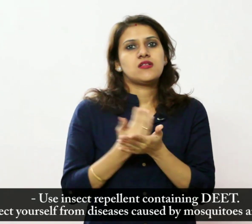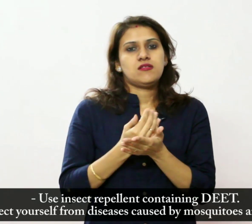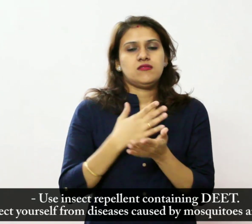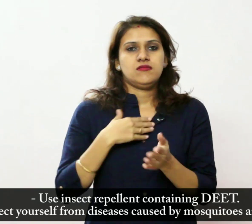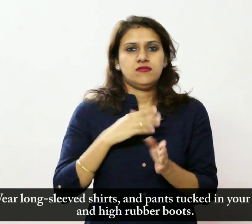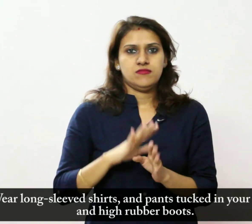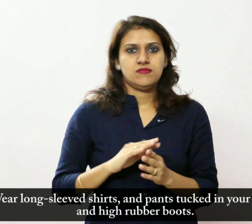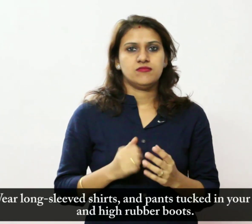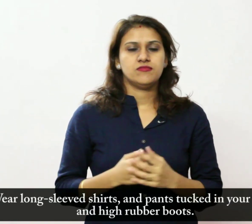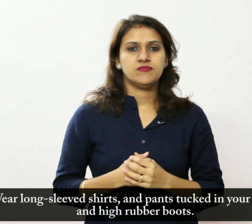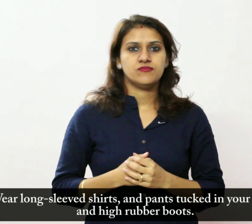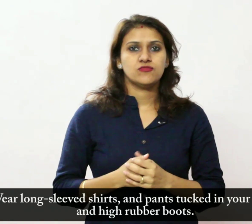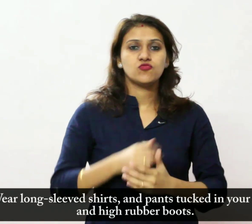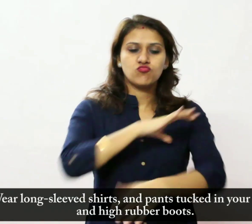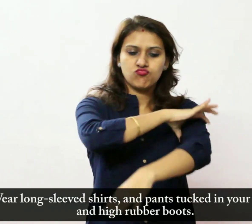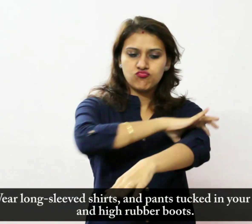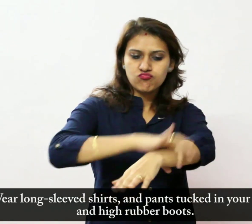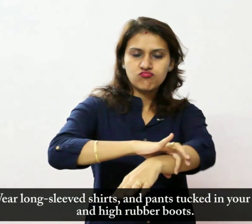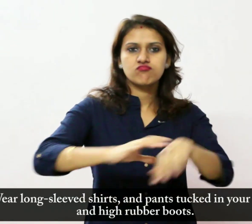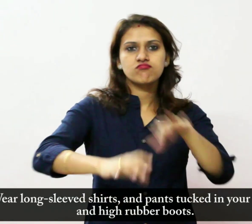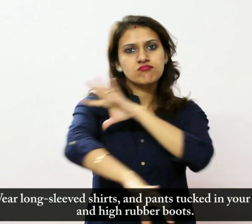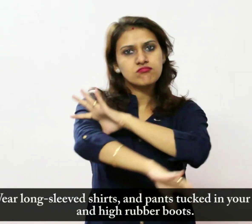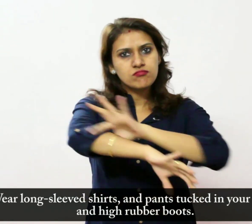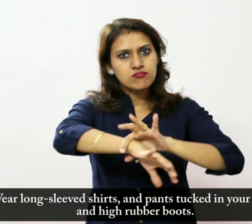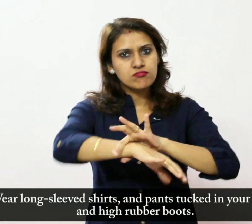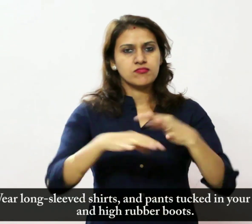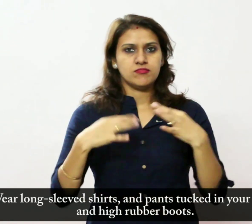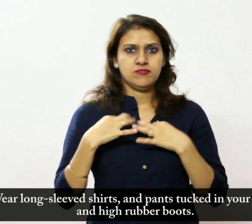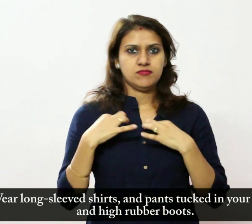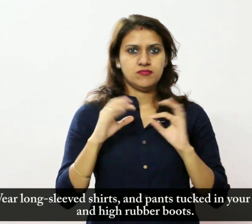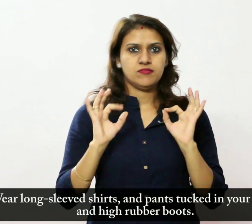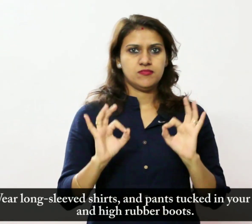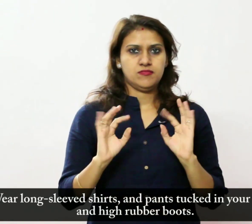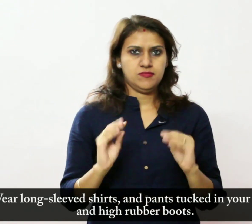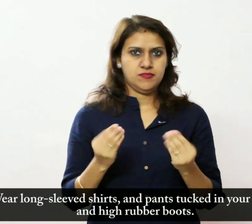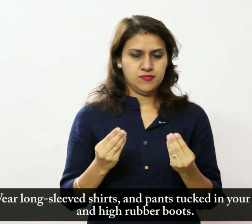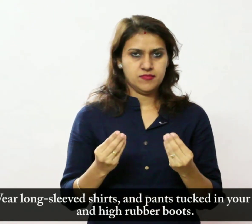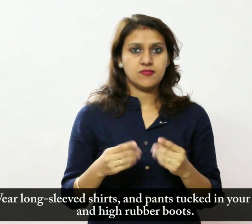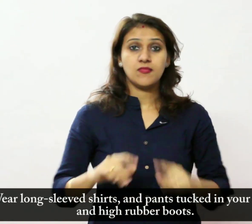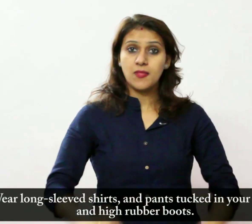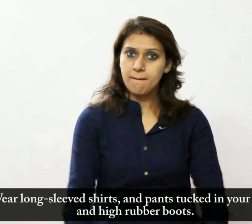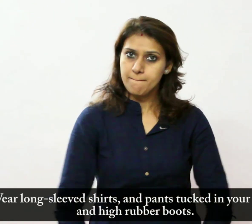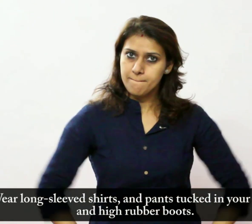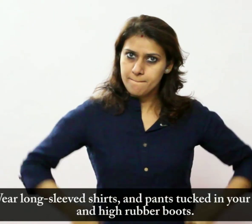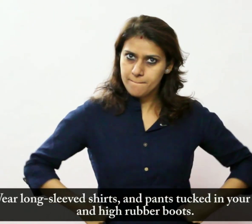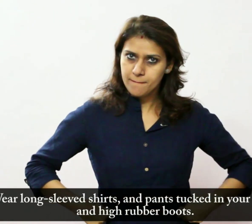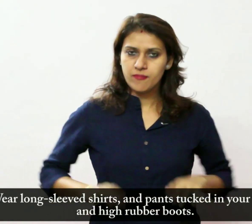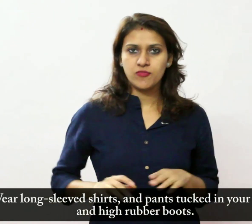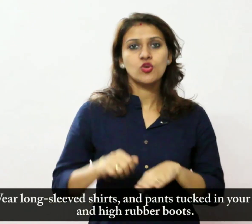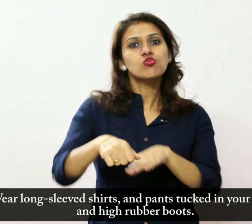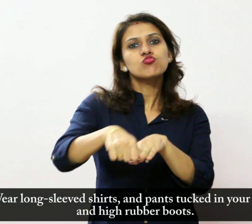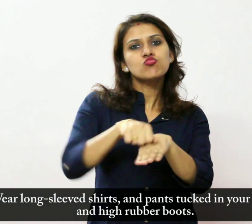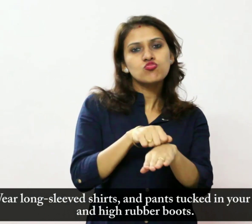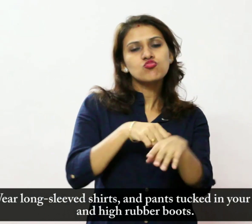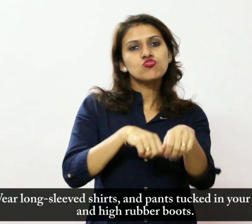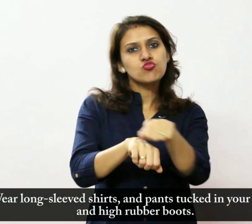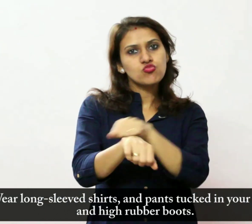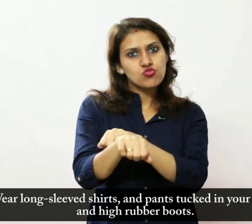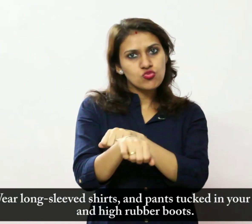लंबी आस्तीन वाली शर्ट और पैंट पहने जो आपके मोजे और उची रबड की बूट